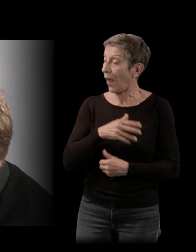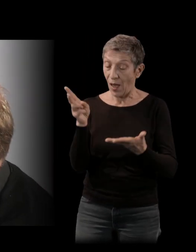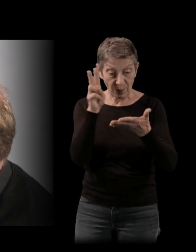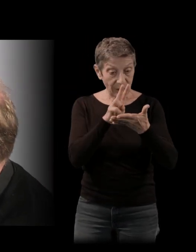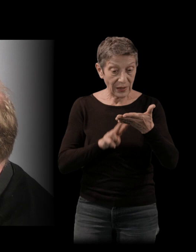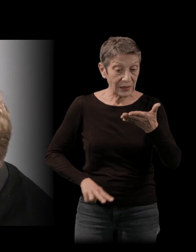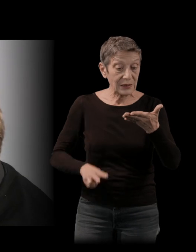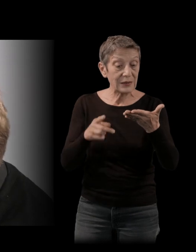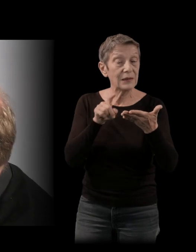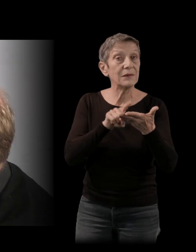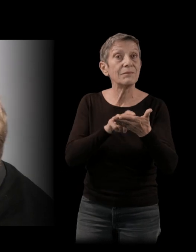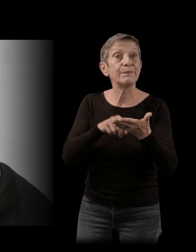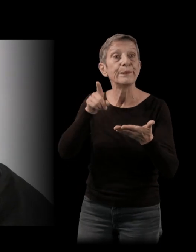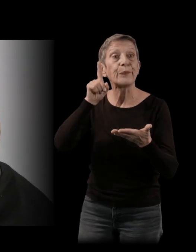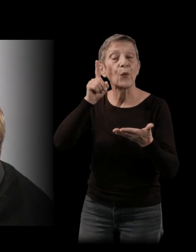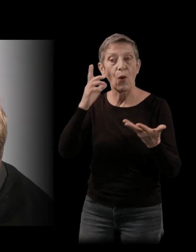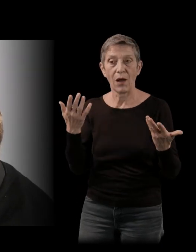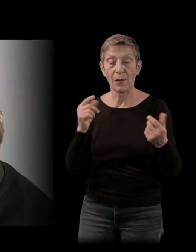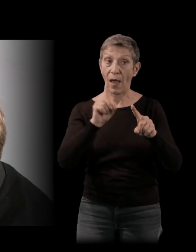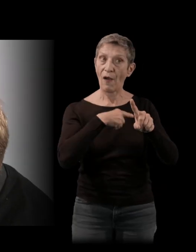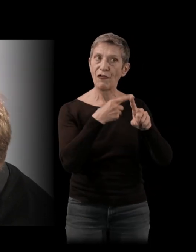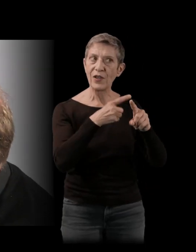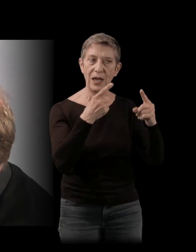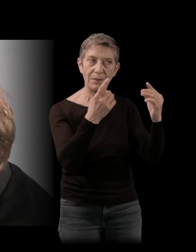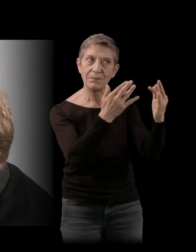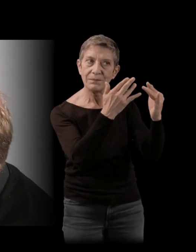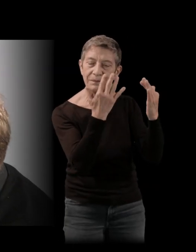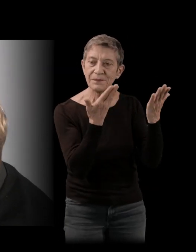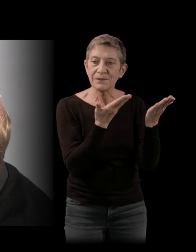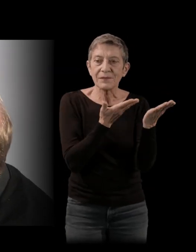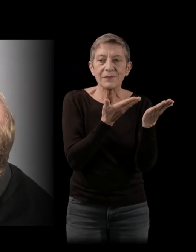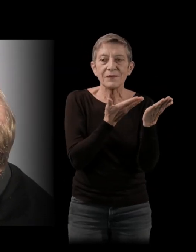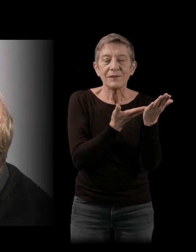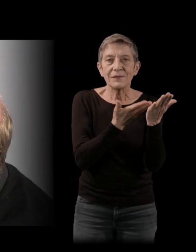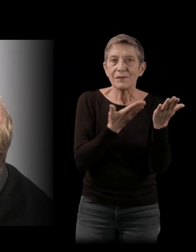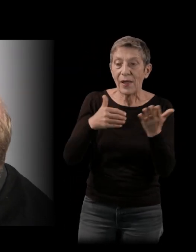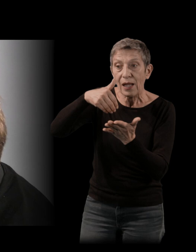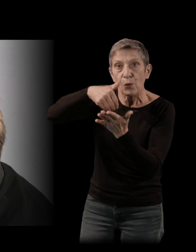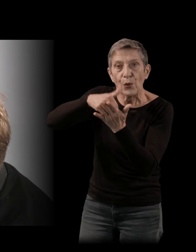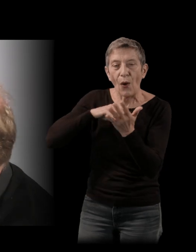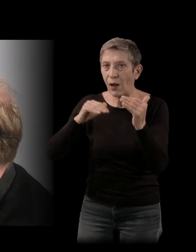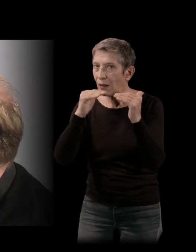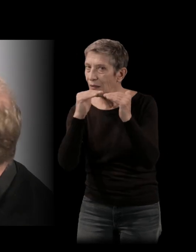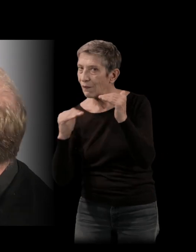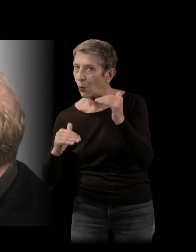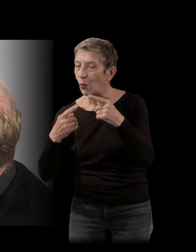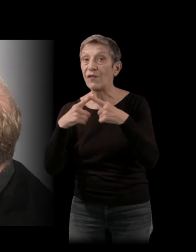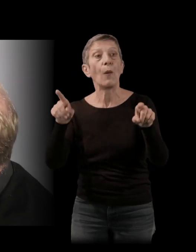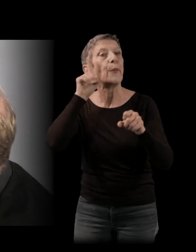qui, par le charme du film, amène finalement à différents registres, puisque c'est aussi un roman d'amour, d'une certaine